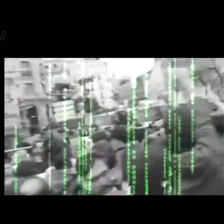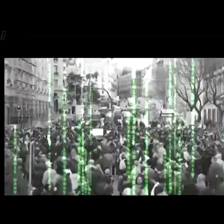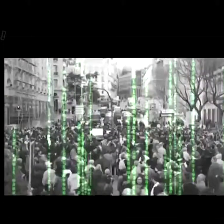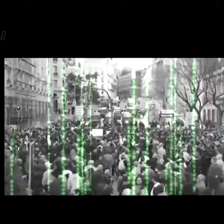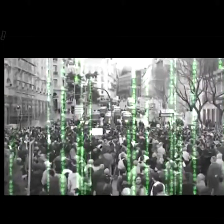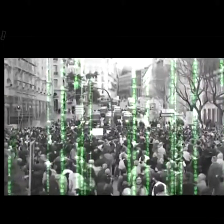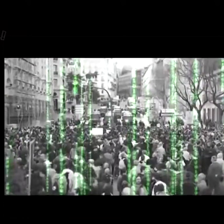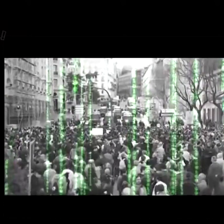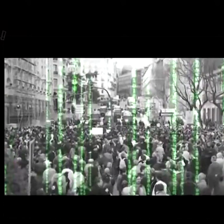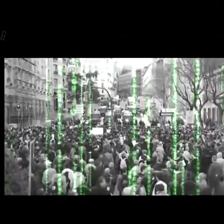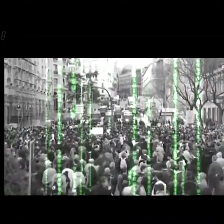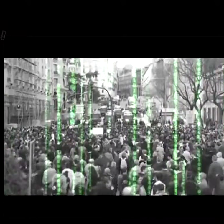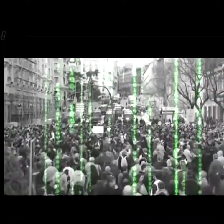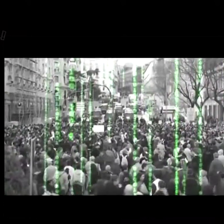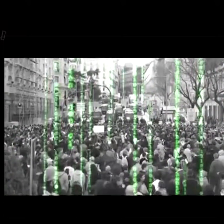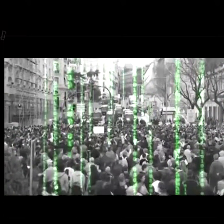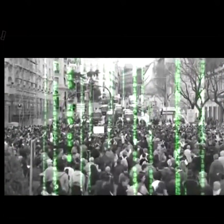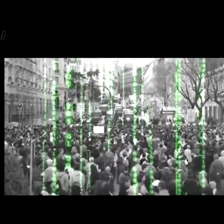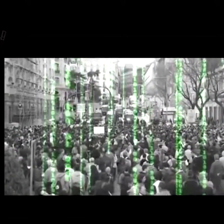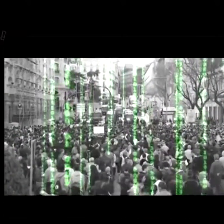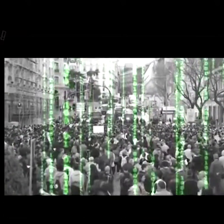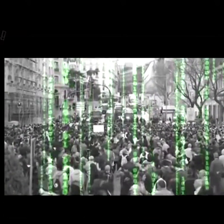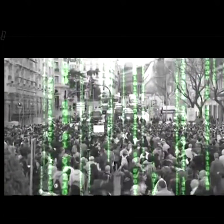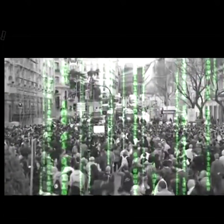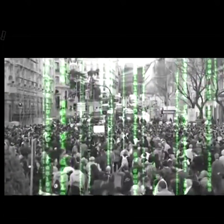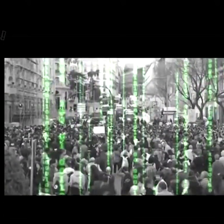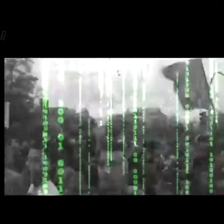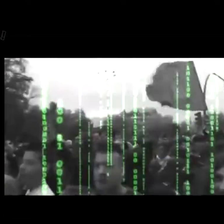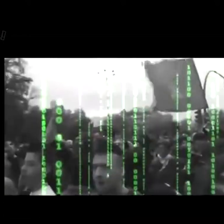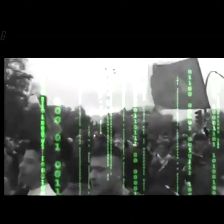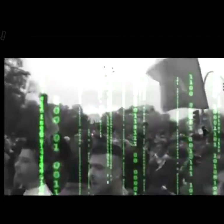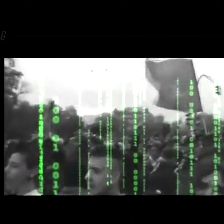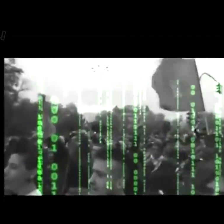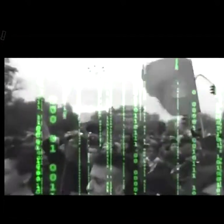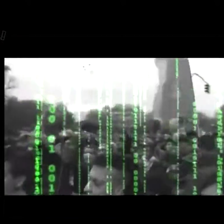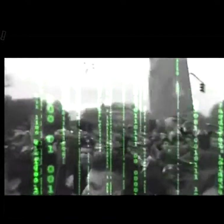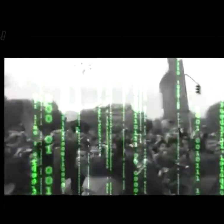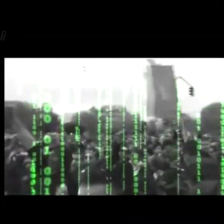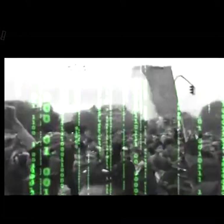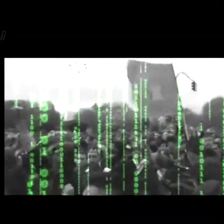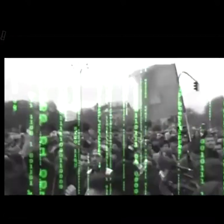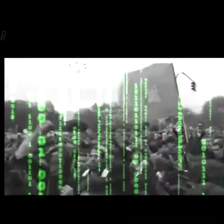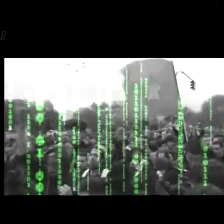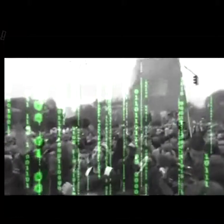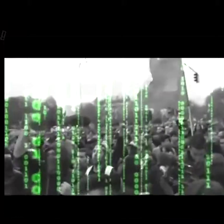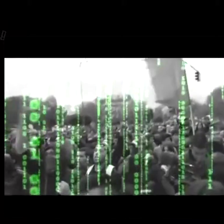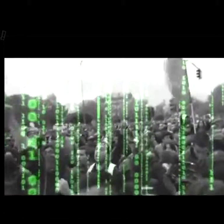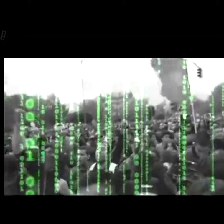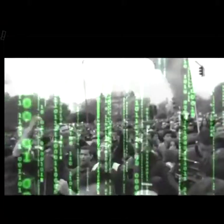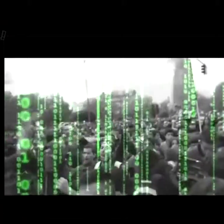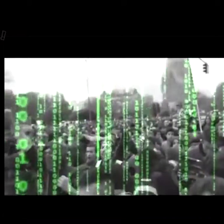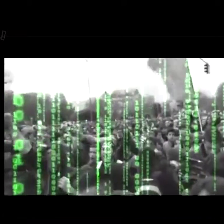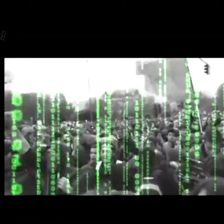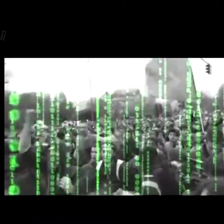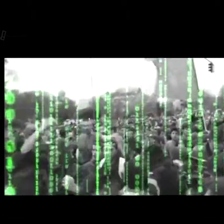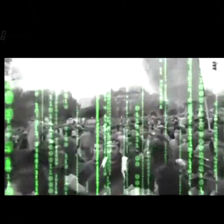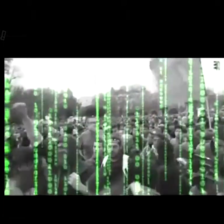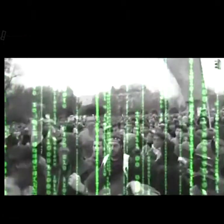superioridad de este último crearía una lógica que impulsaría a los actores estatales y no estatales a abandonar el modo tradicional de hacer la guerra y a